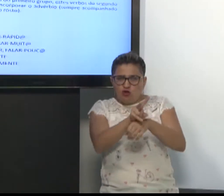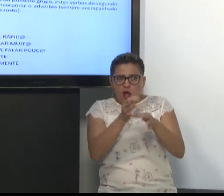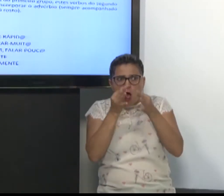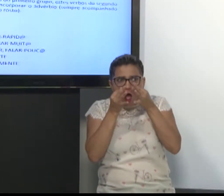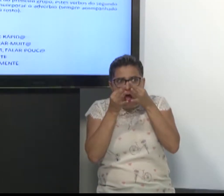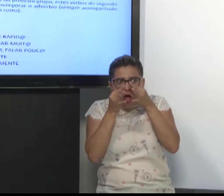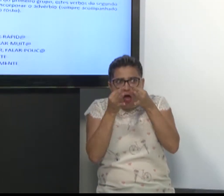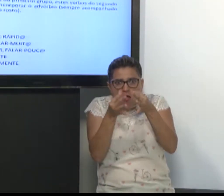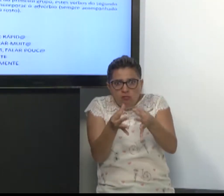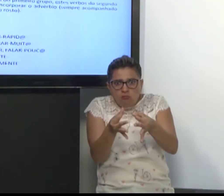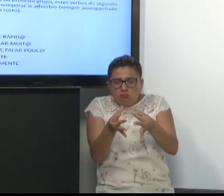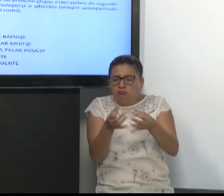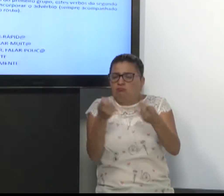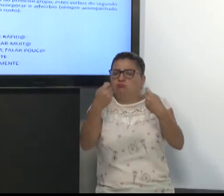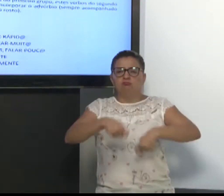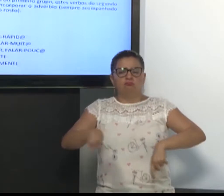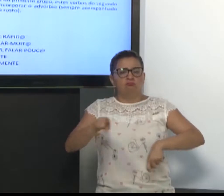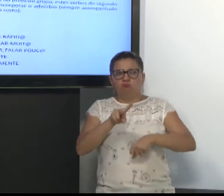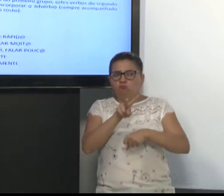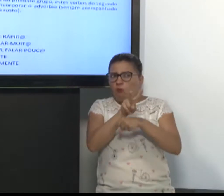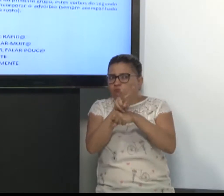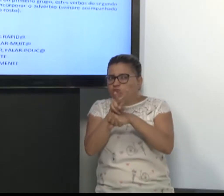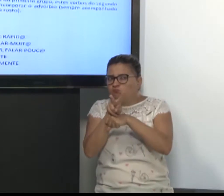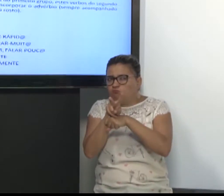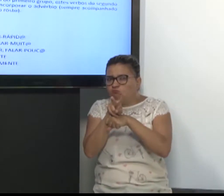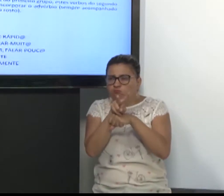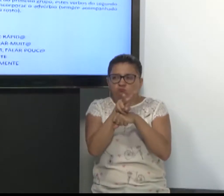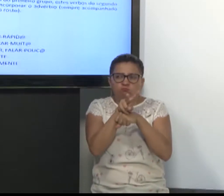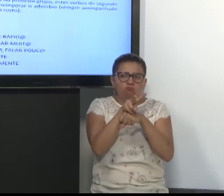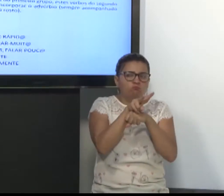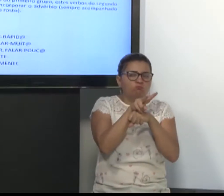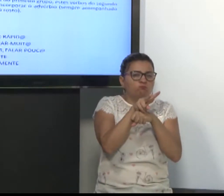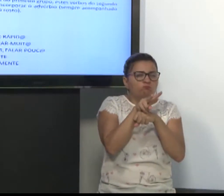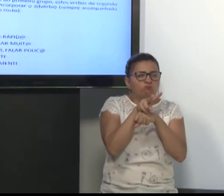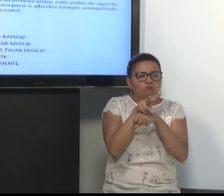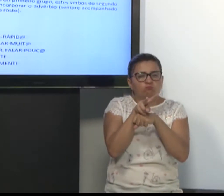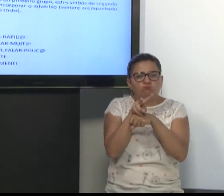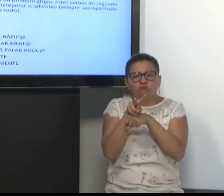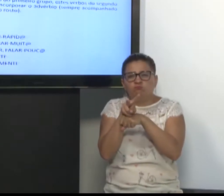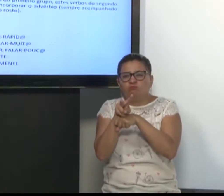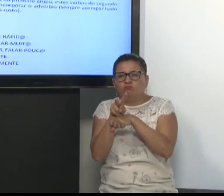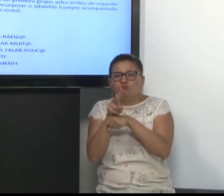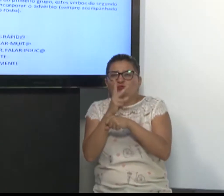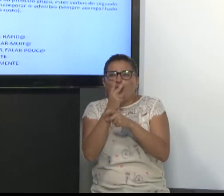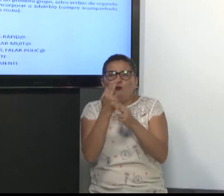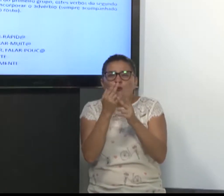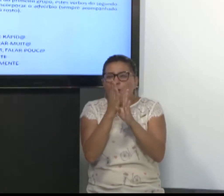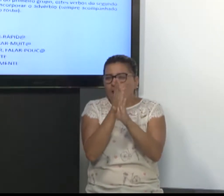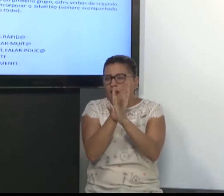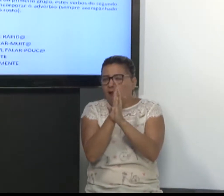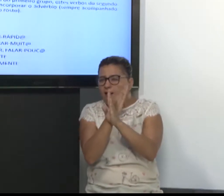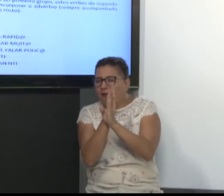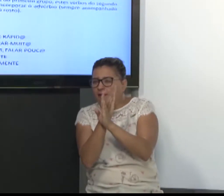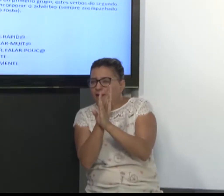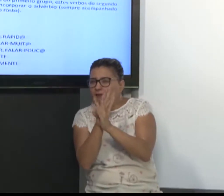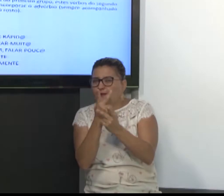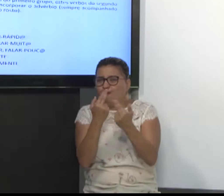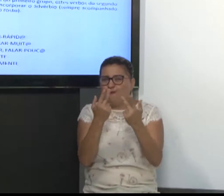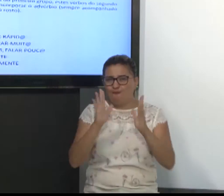Vigiar atentamente. Não precisa usar os dois sinais. Usando o sinal de vigiar com a expressão.